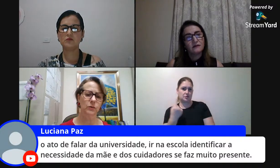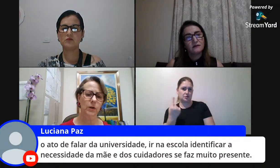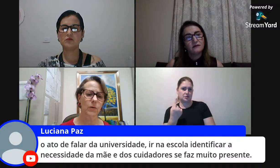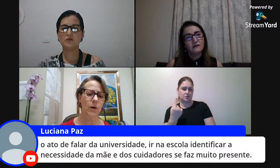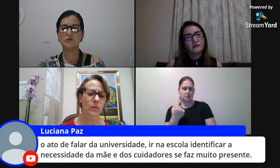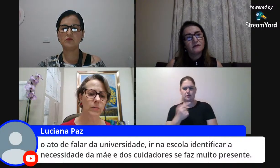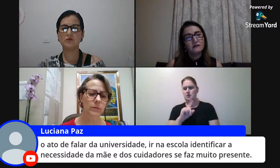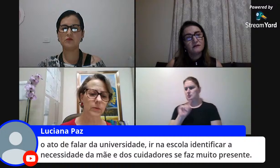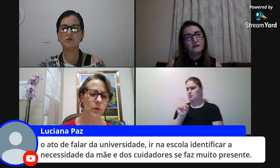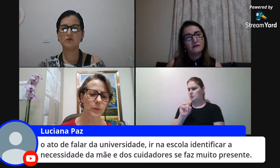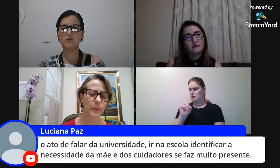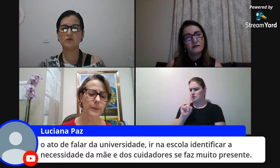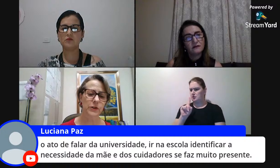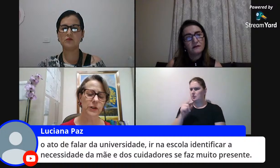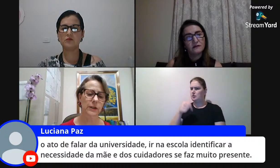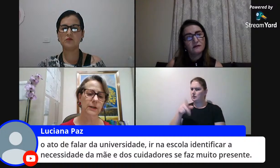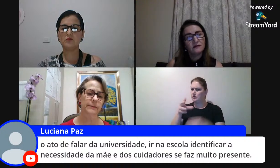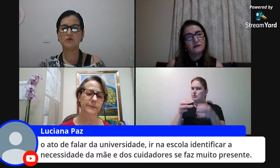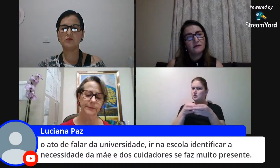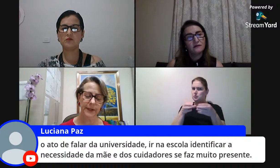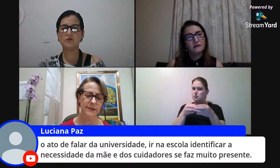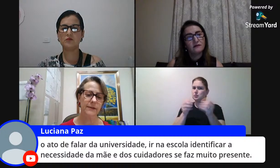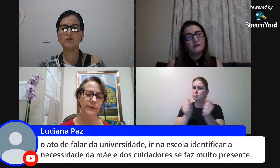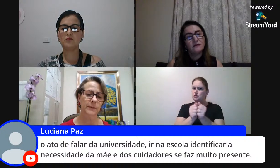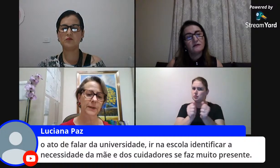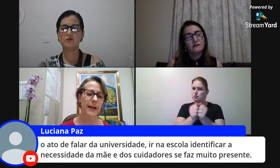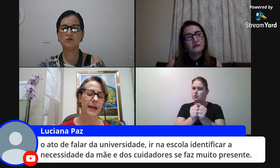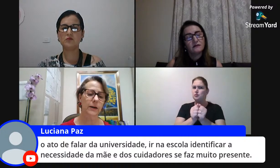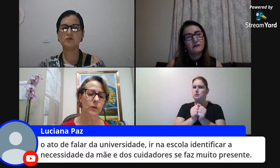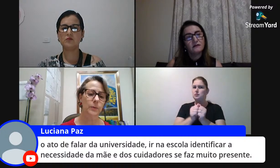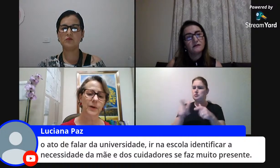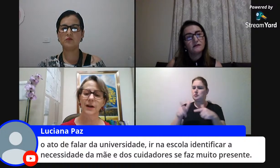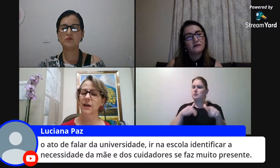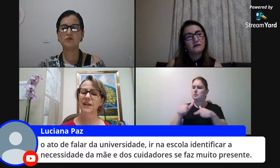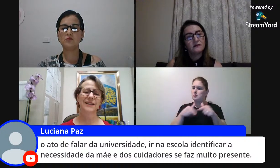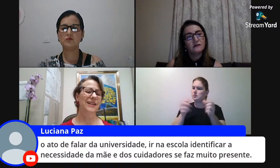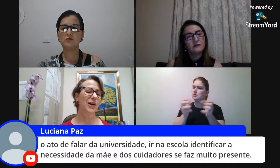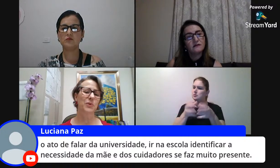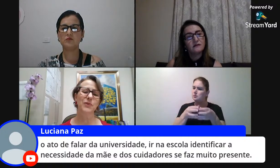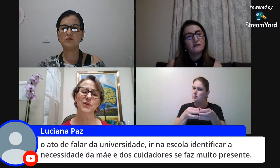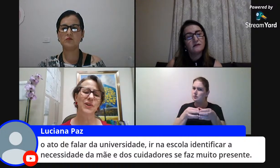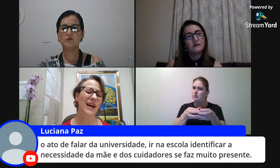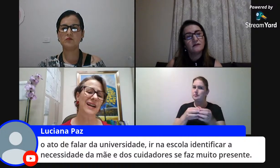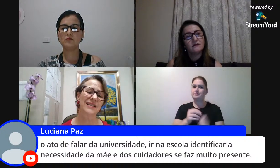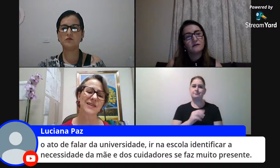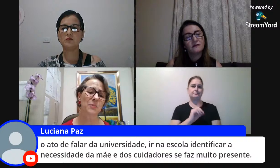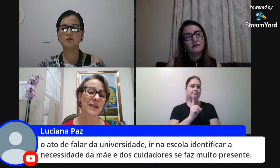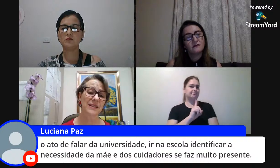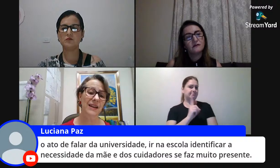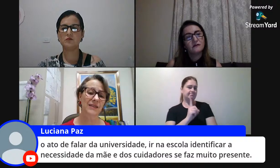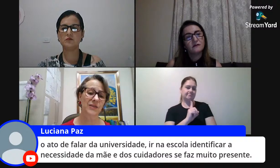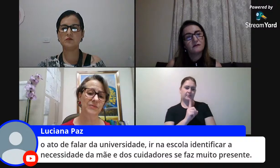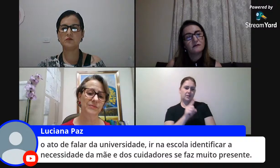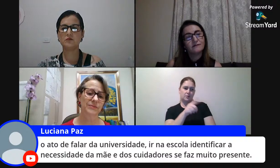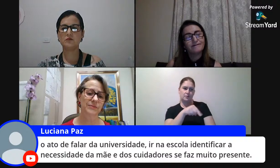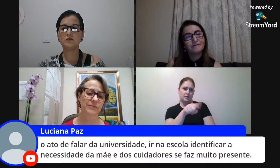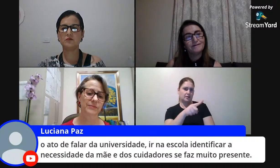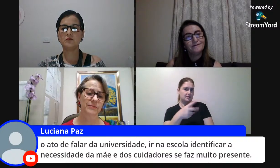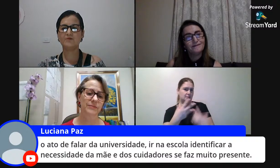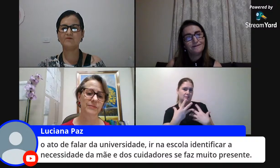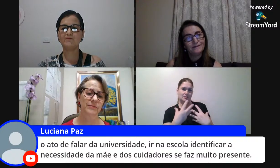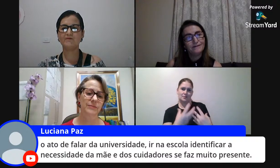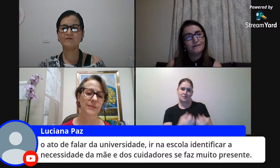junta com algum grupo imagina vamos trabalhar em grupo não professora elas não me aceitam